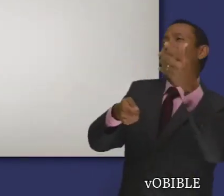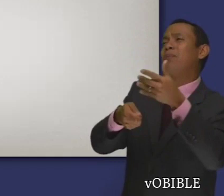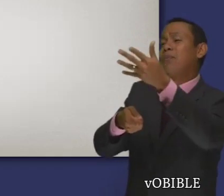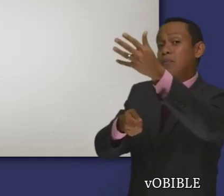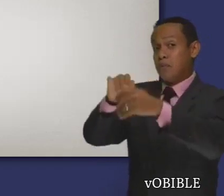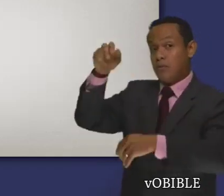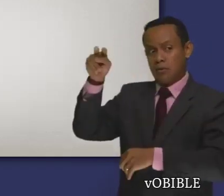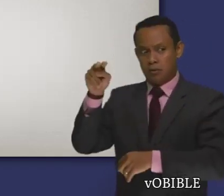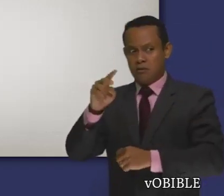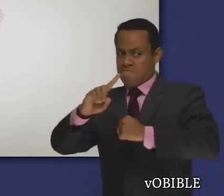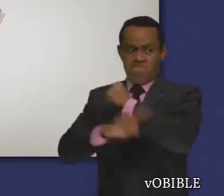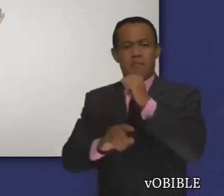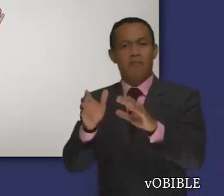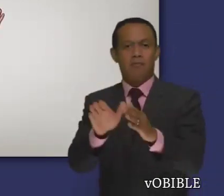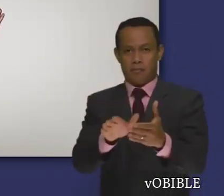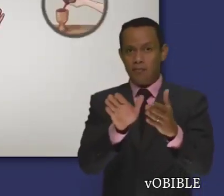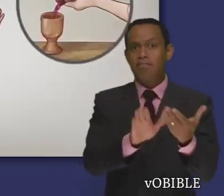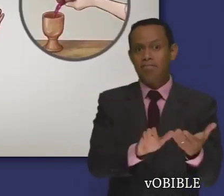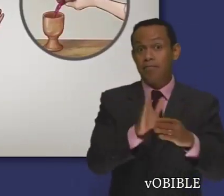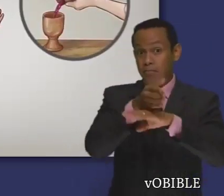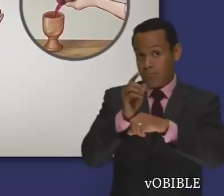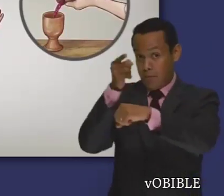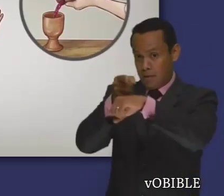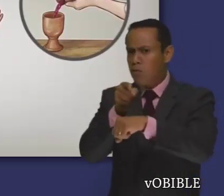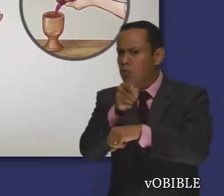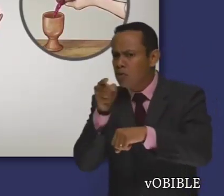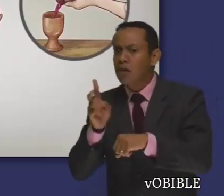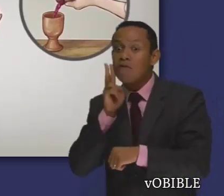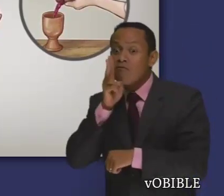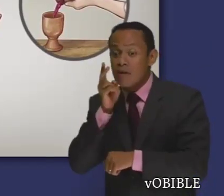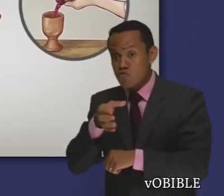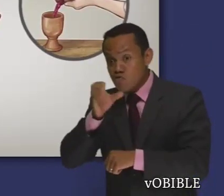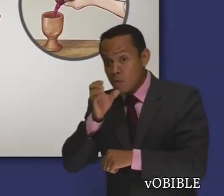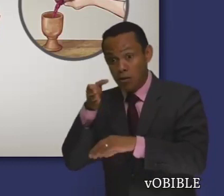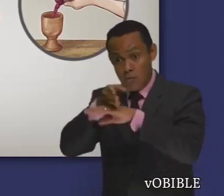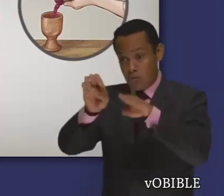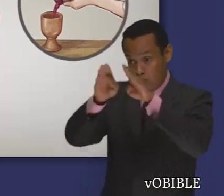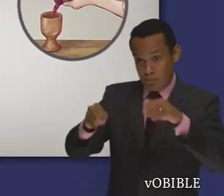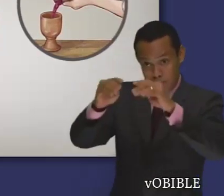Después Jehová ordena que los sacerdotes no beban alcohol antes de entrar a la tienda de reunión o tabernáculo.